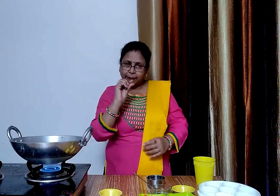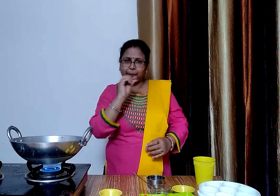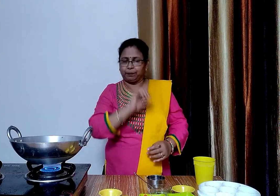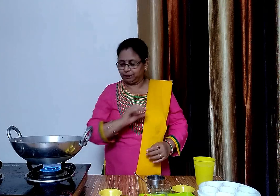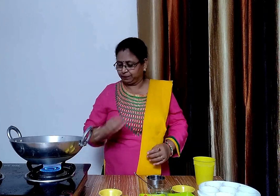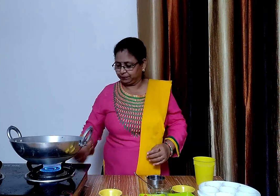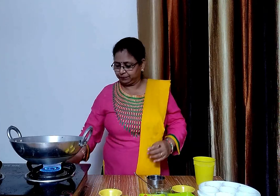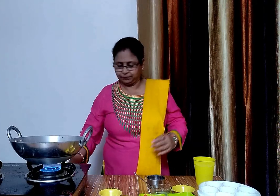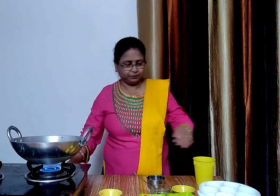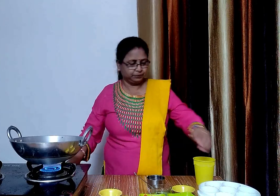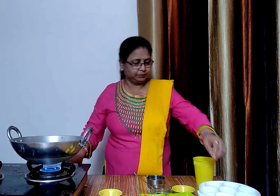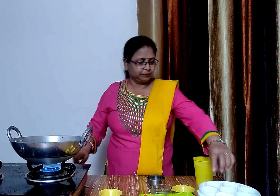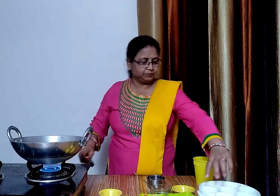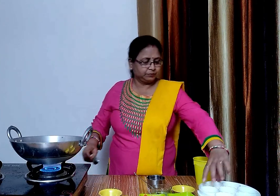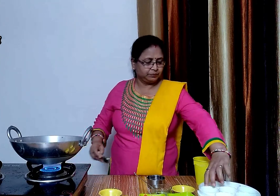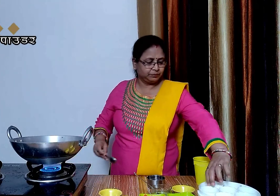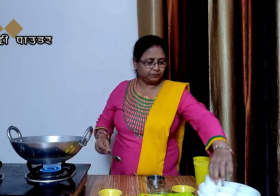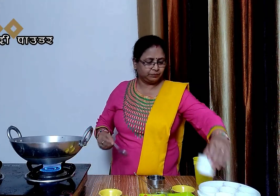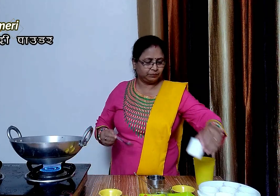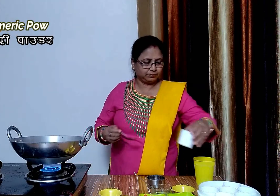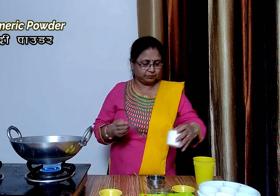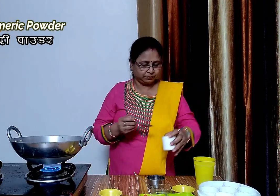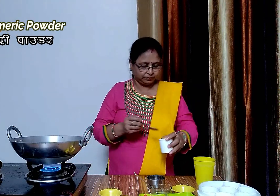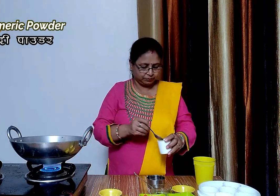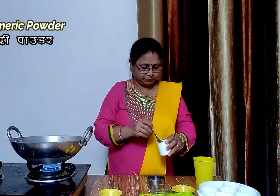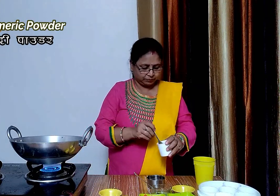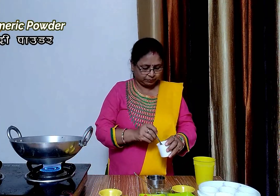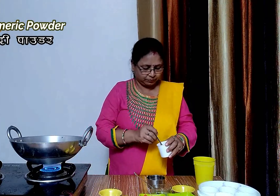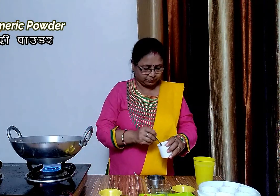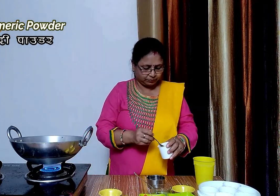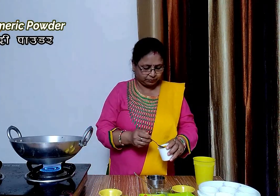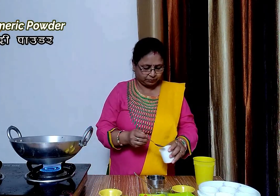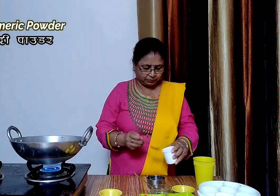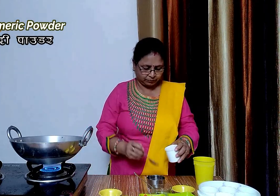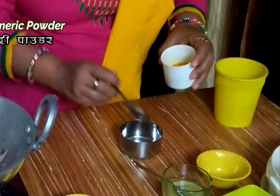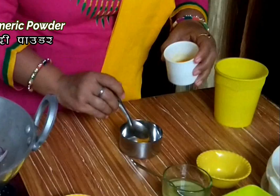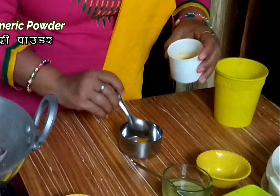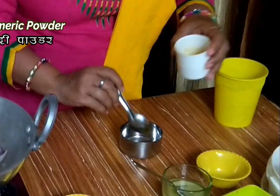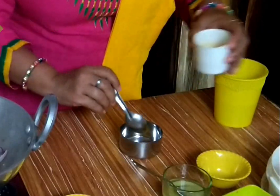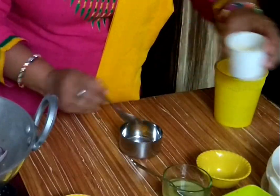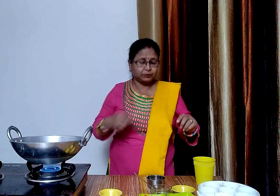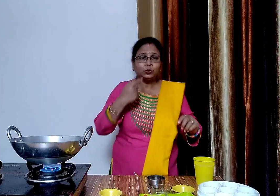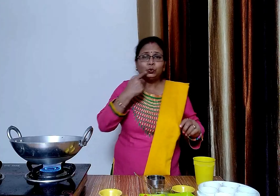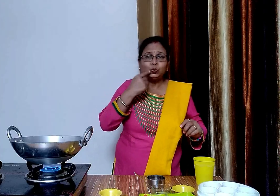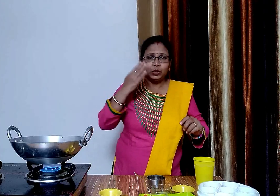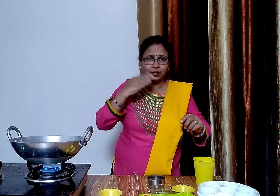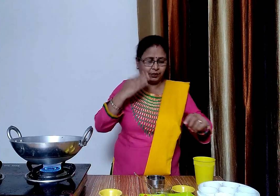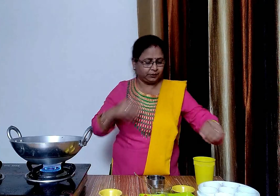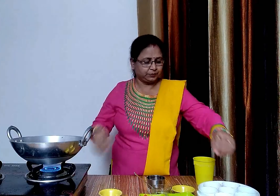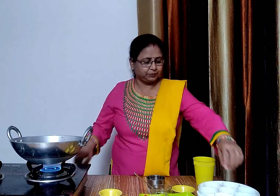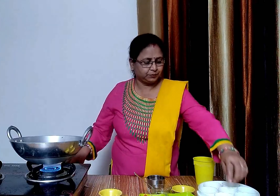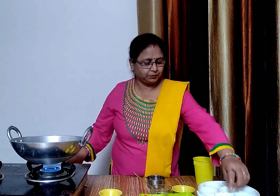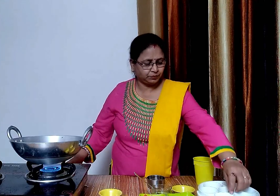हल्दी ध्यान रहे दाल में हम थोड़ी सी हल्दी डाल चुके हैं तो यहां पर हम हल्की सी हल्दी डालेंगे अब इसमें